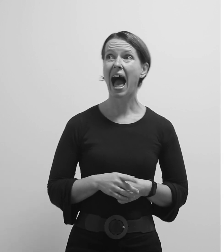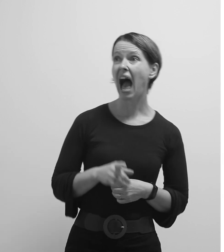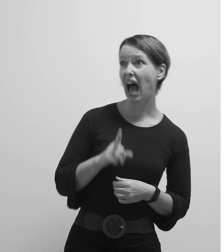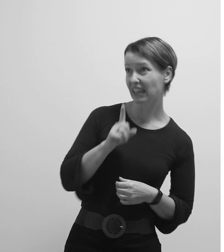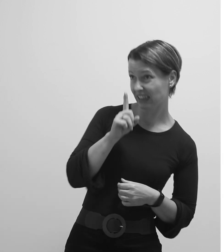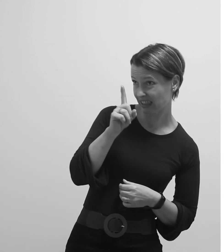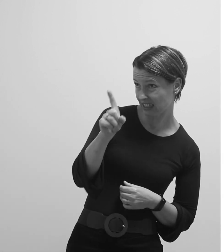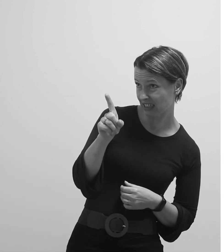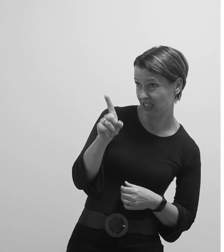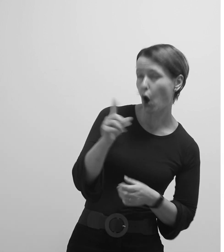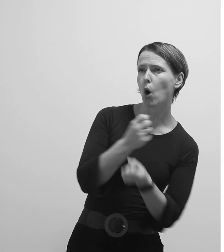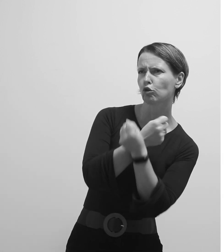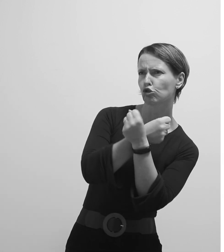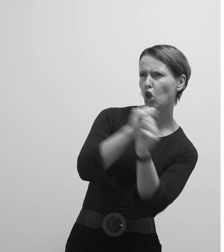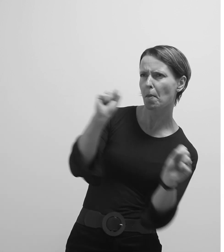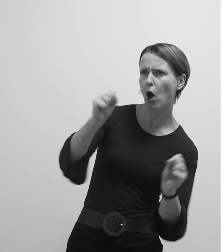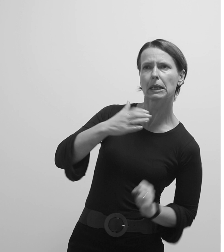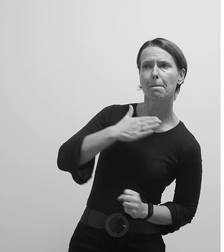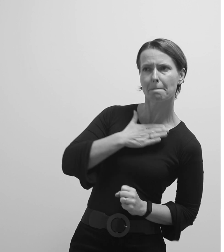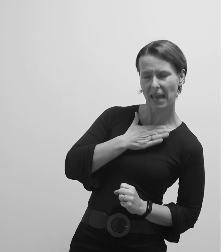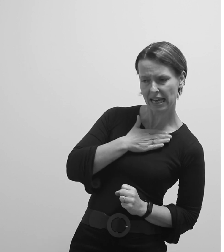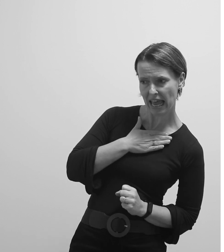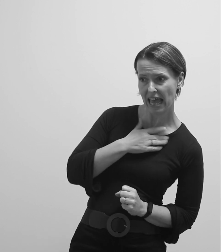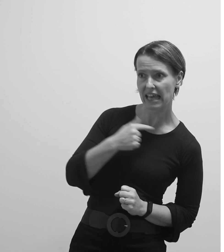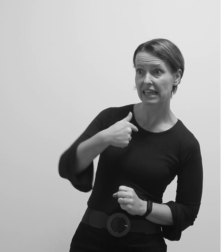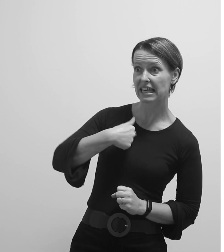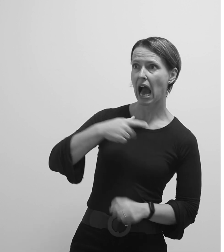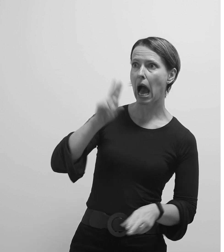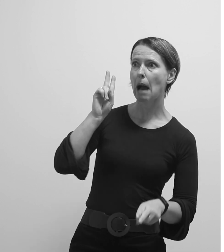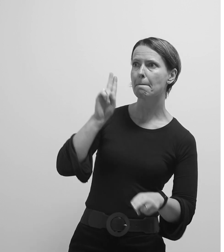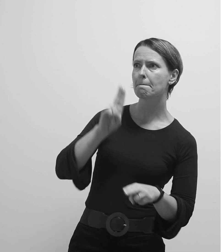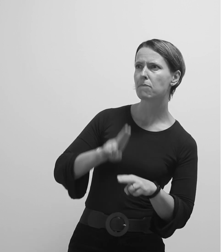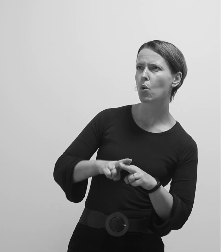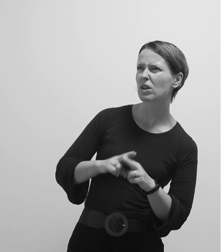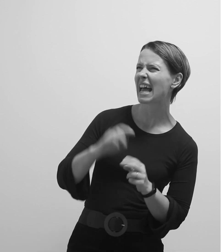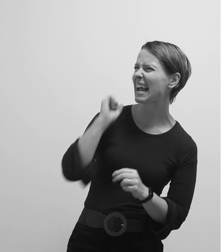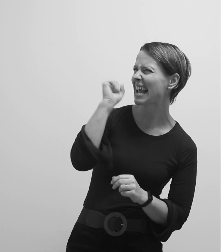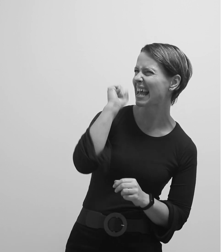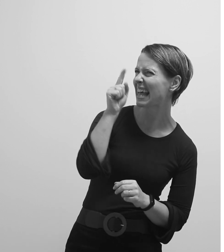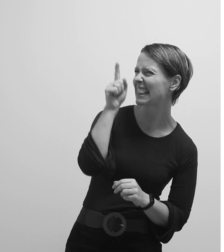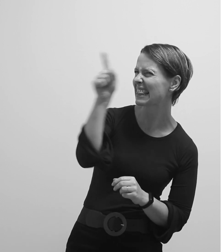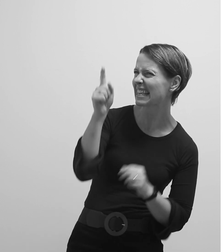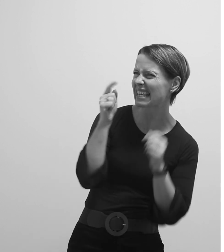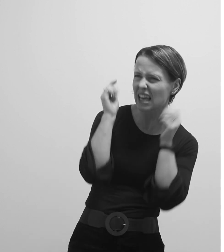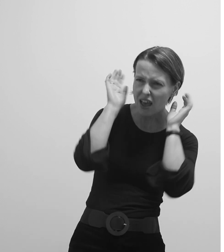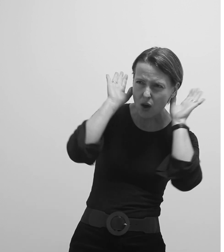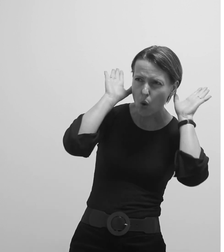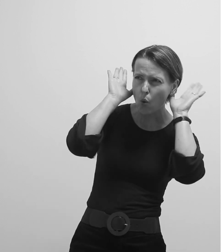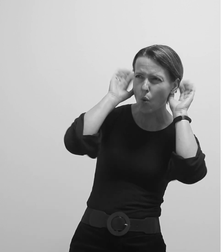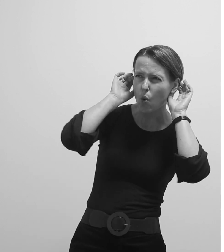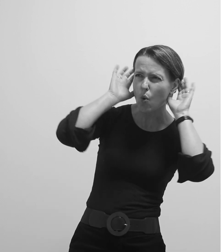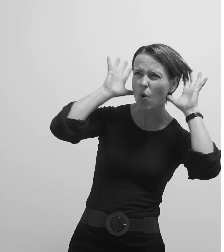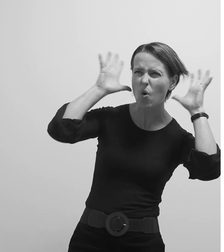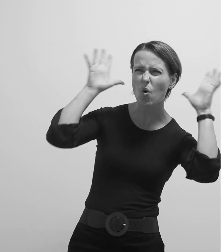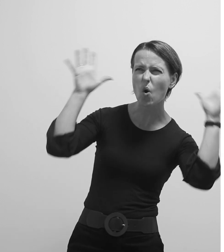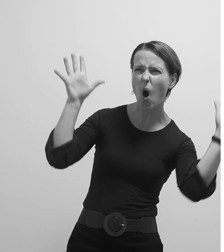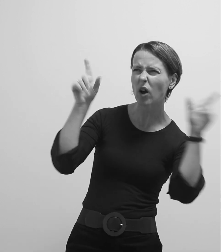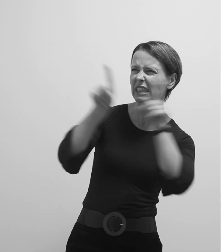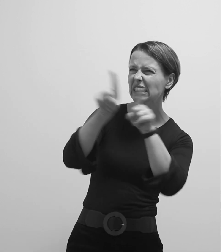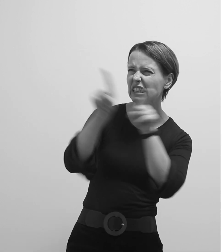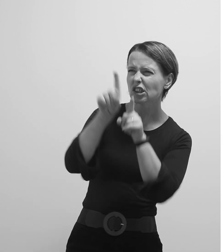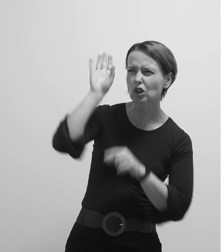E pa onda, ako me ne oslobodiš, bacit ću kletvu na tebe. Narašće ti dva